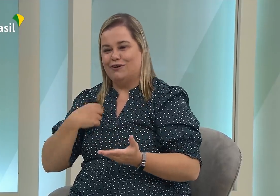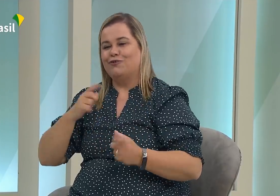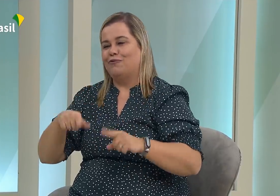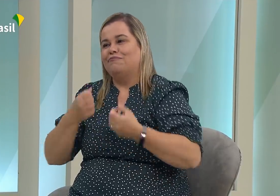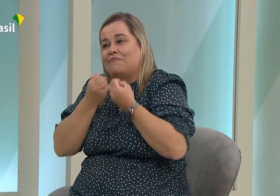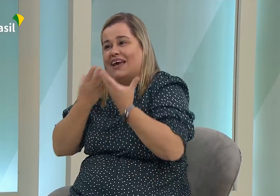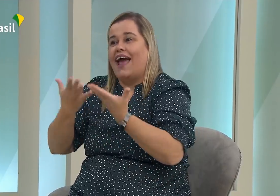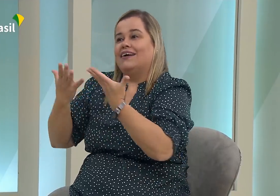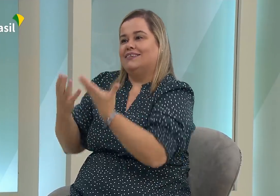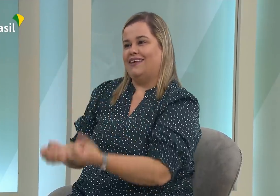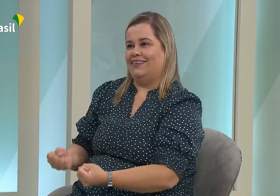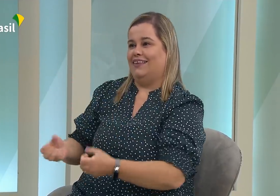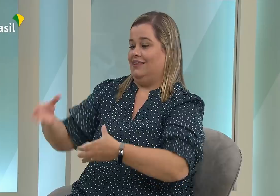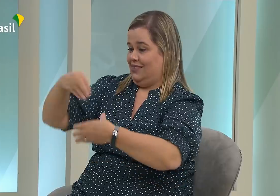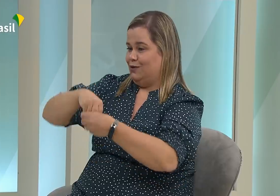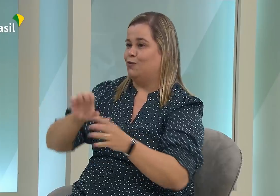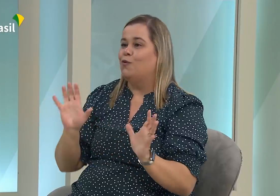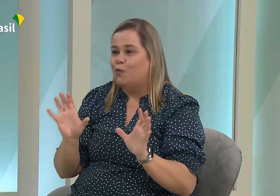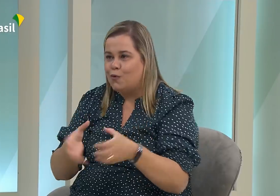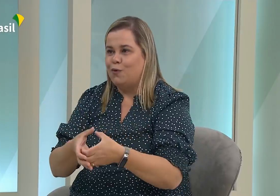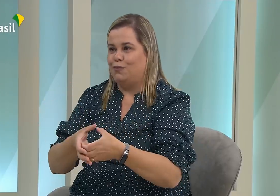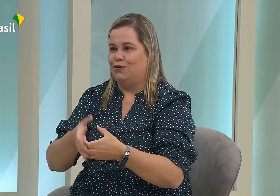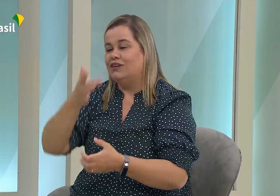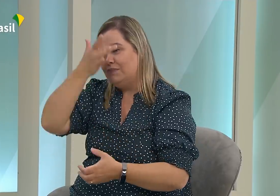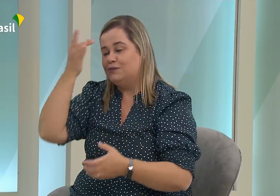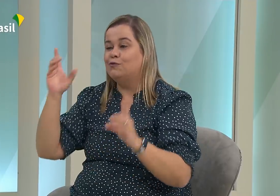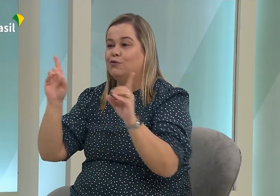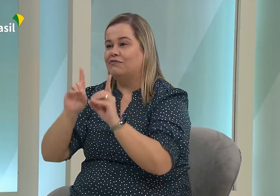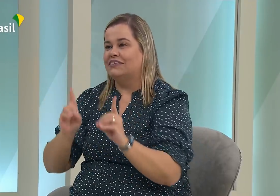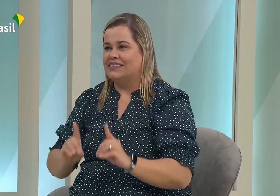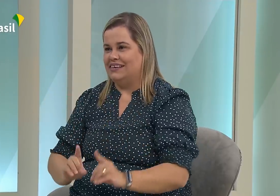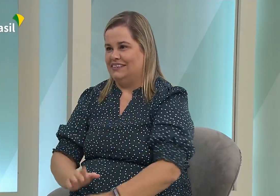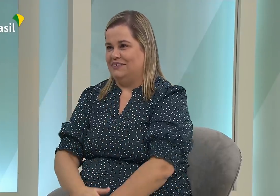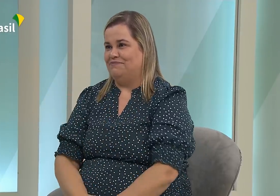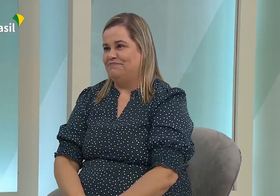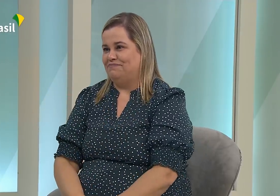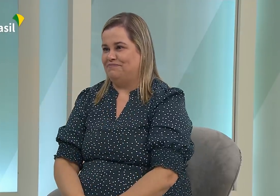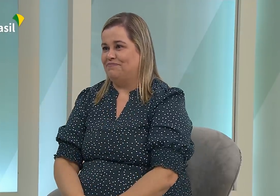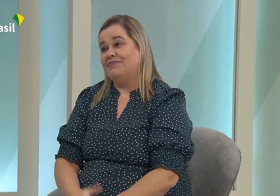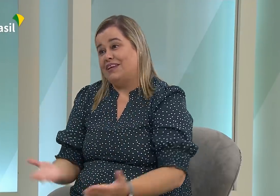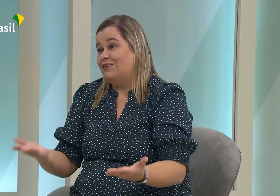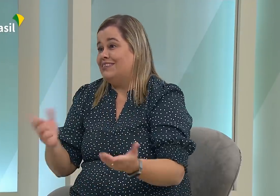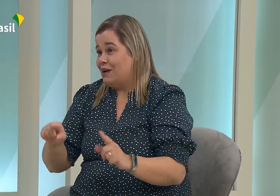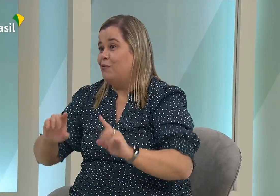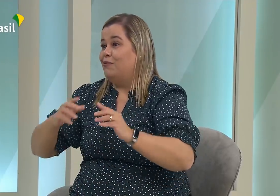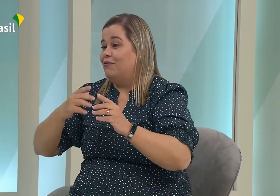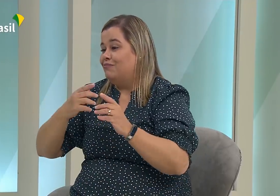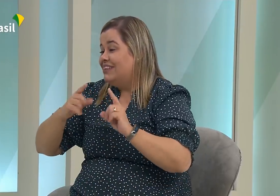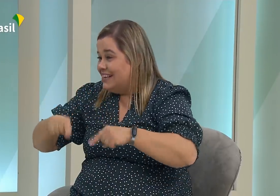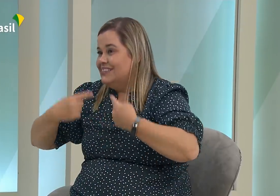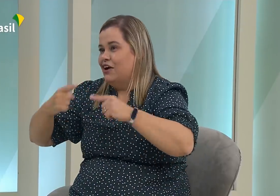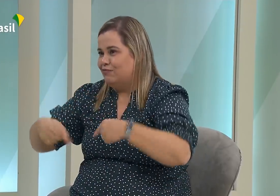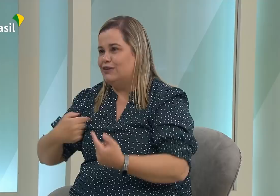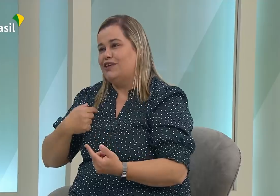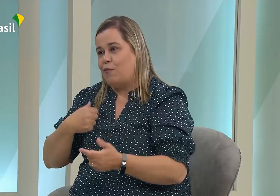gente conviver bem. Utilizo a presença do intérprete. Então, assim, as pessoas estão entendendo como é o meu trabalho. São